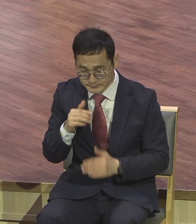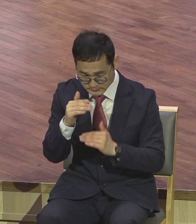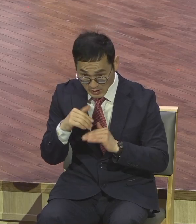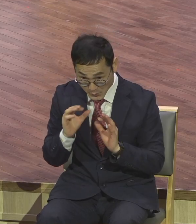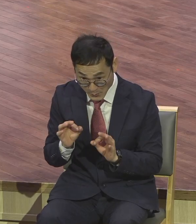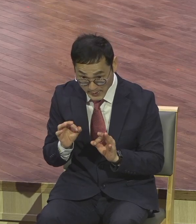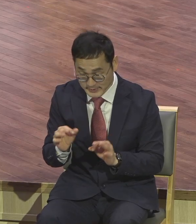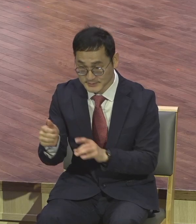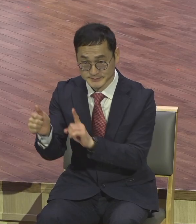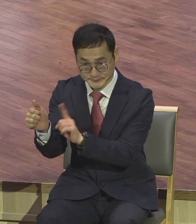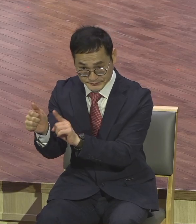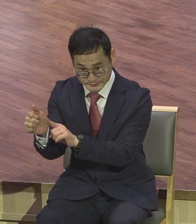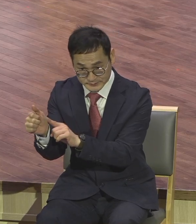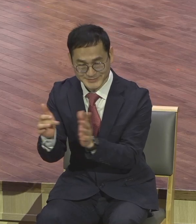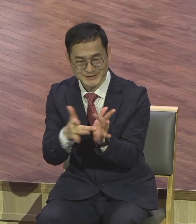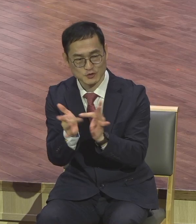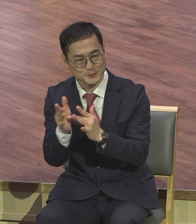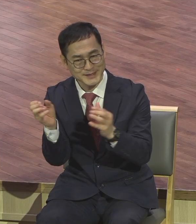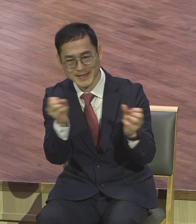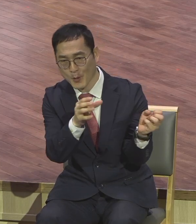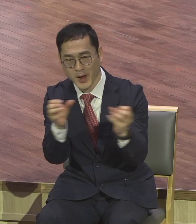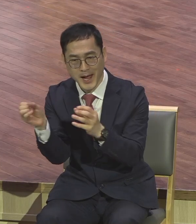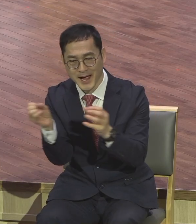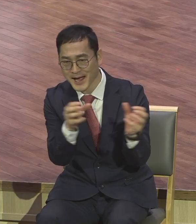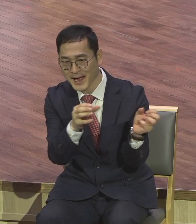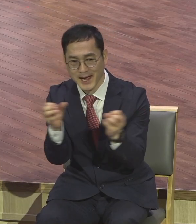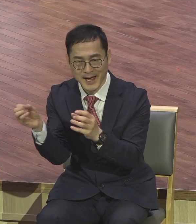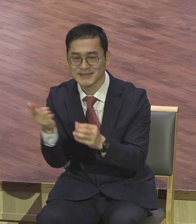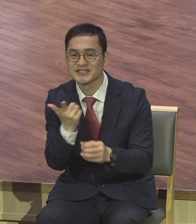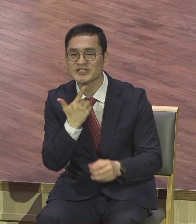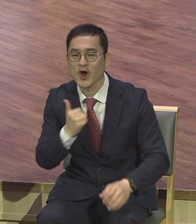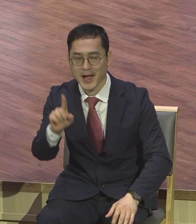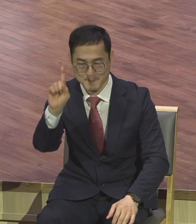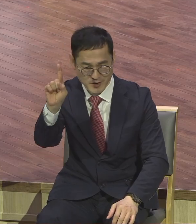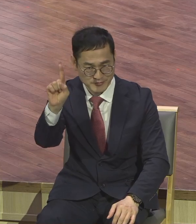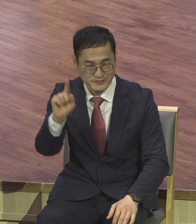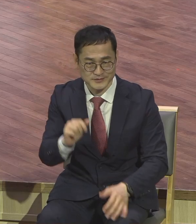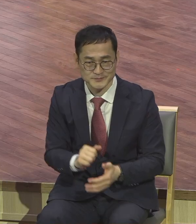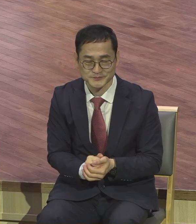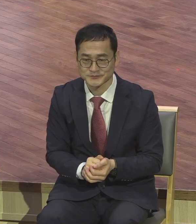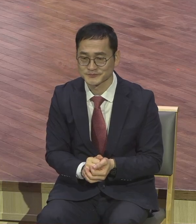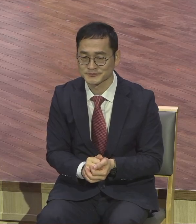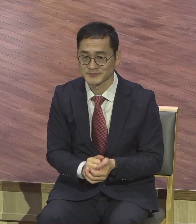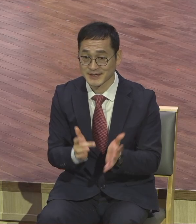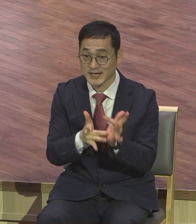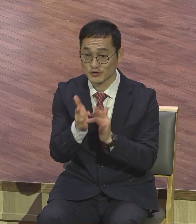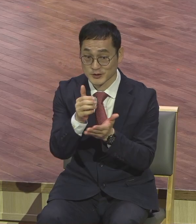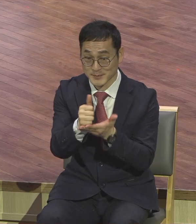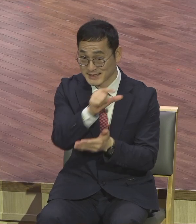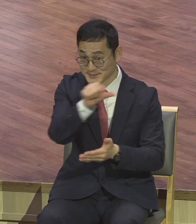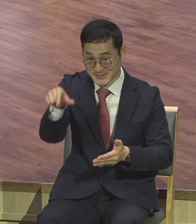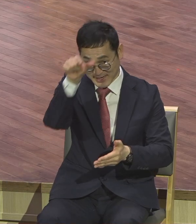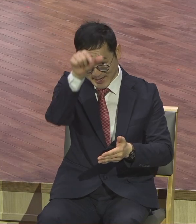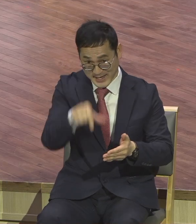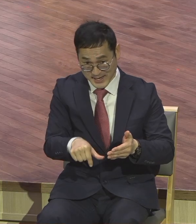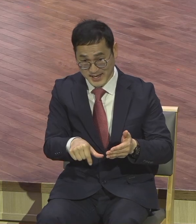예수님과 대화한 기록이 딱 한 번 나옵니다. 예수님이 십자가의 죽음을 앞두고 제자들에게